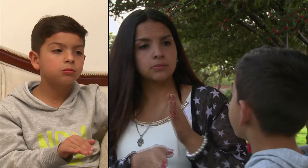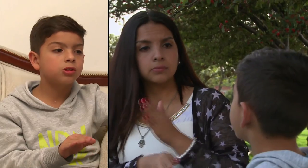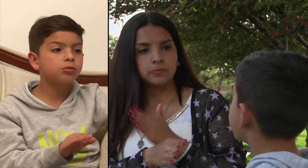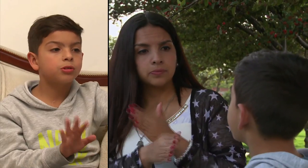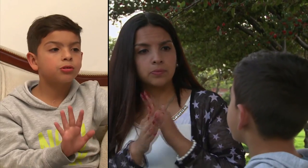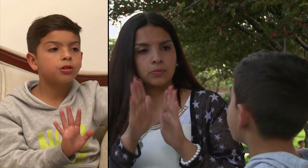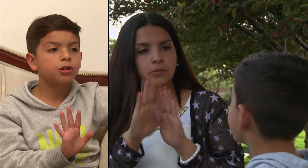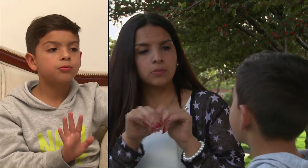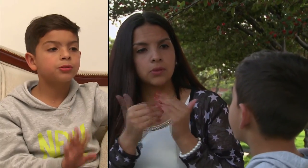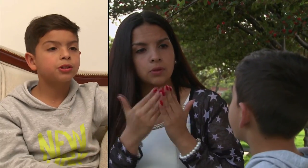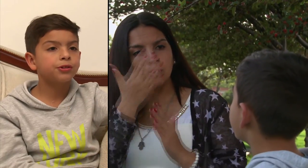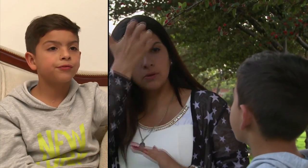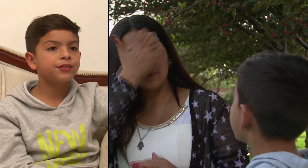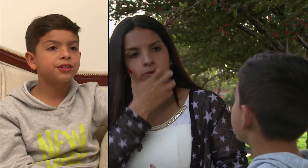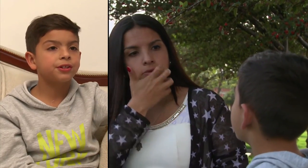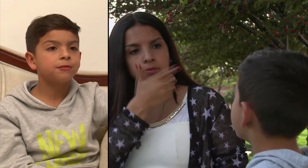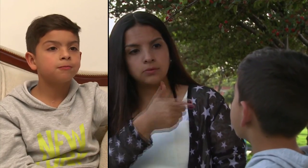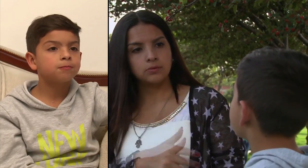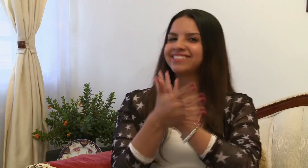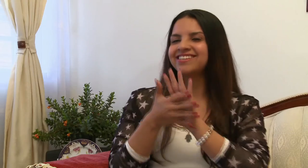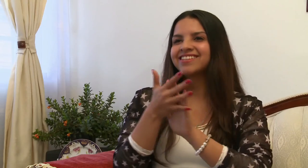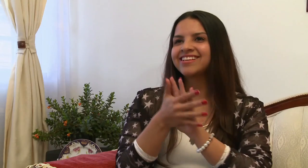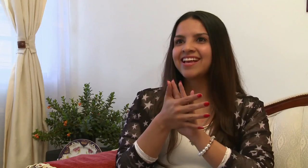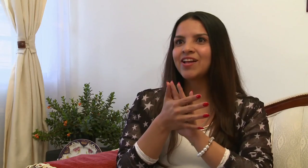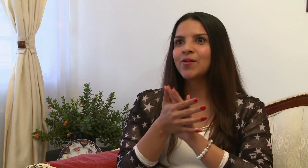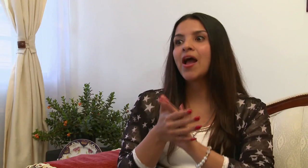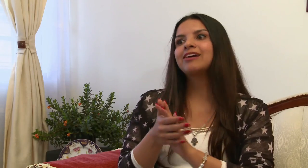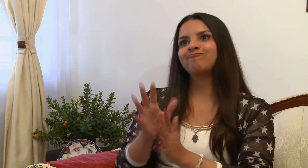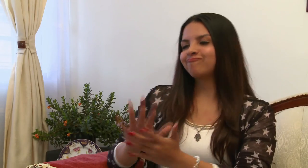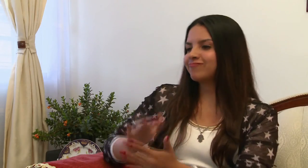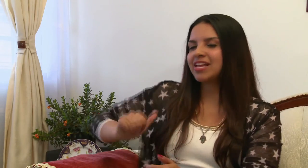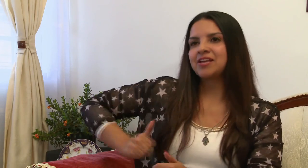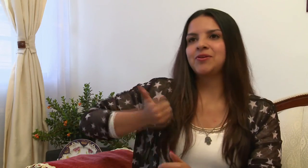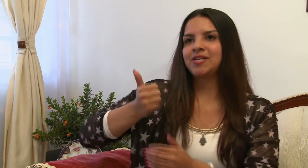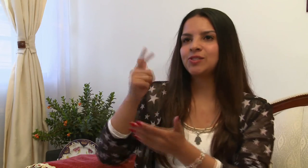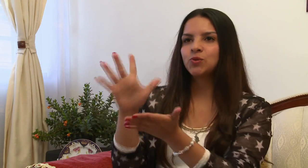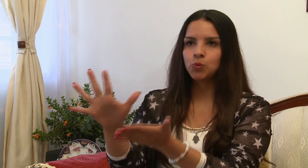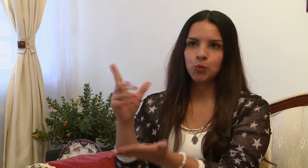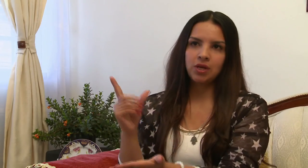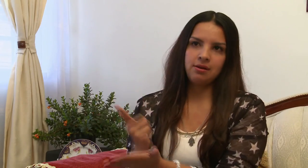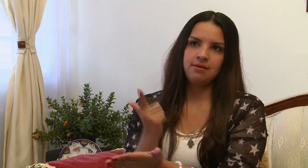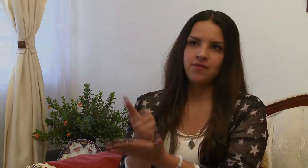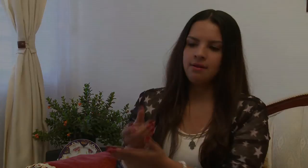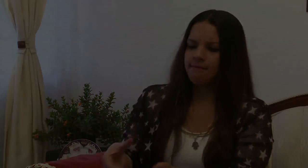medio, medio y después difícil. Y ahora le gusta comunicarse con nosotros en la lengua de señas.